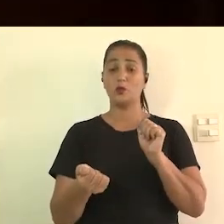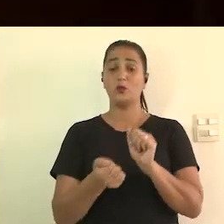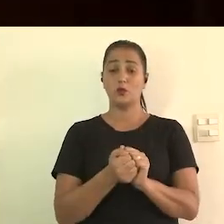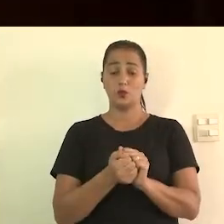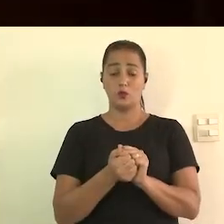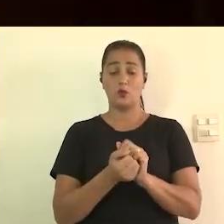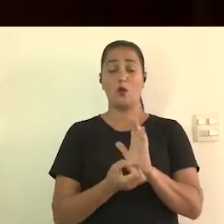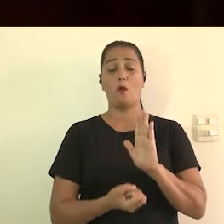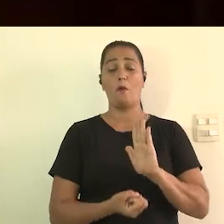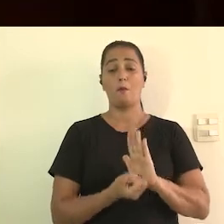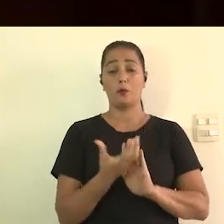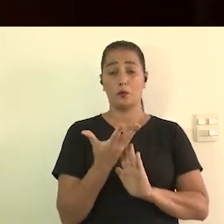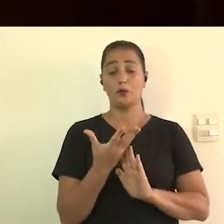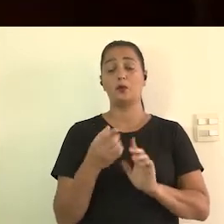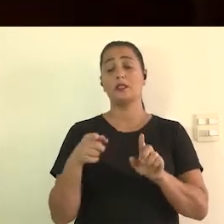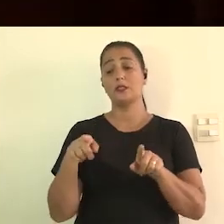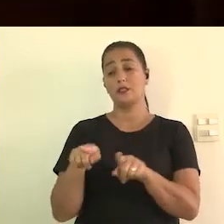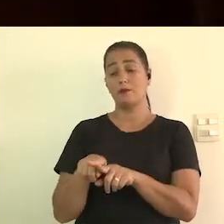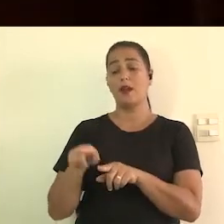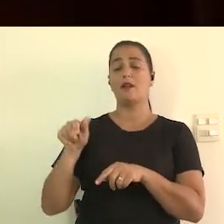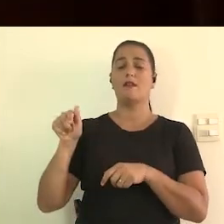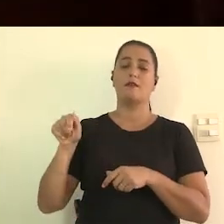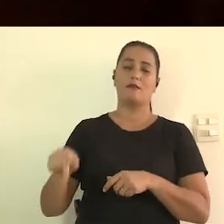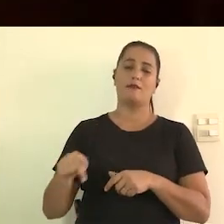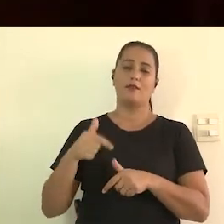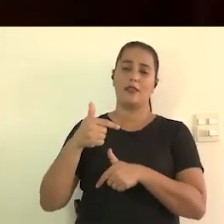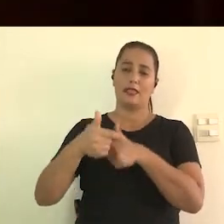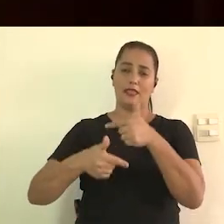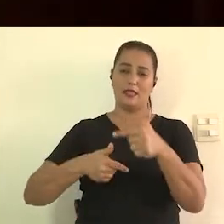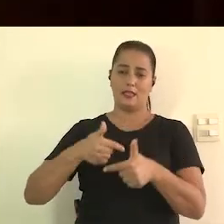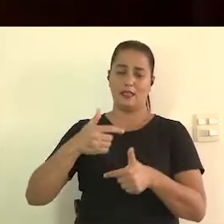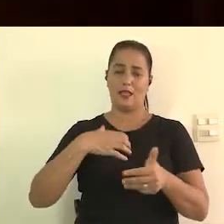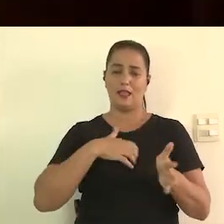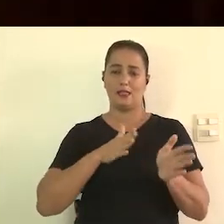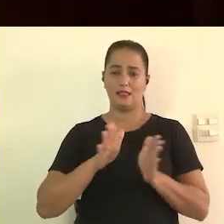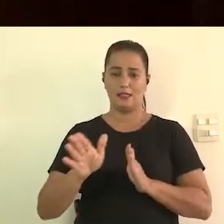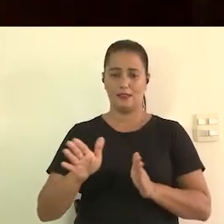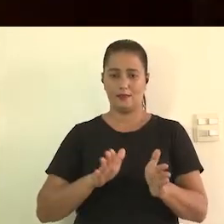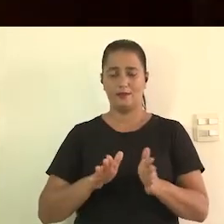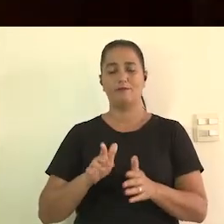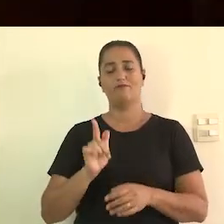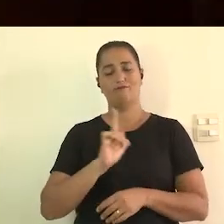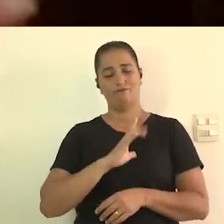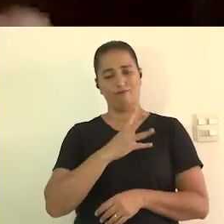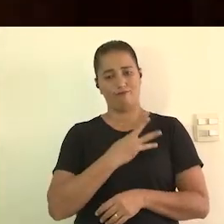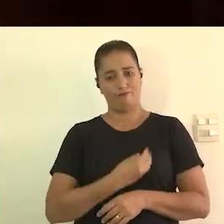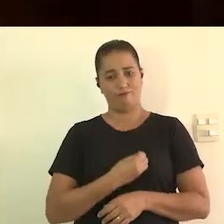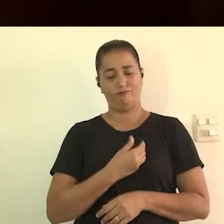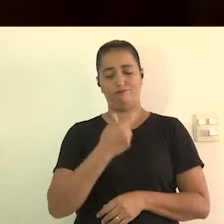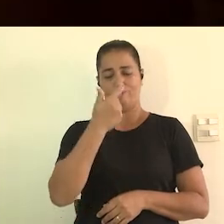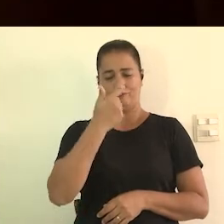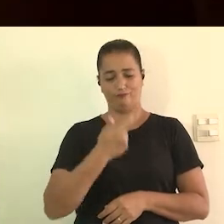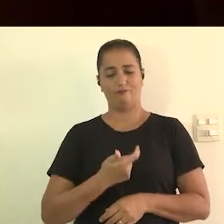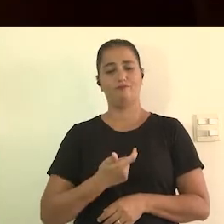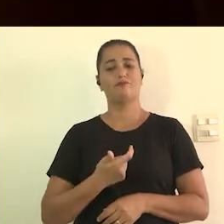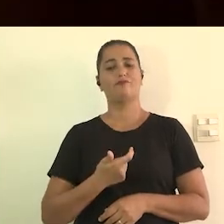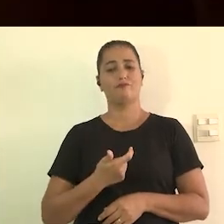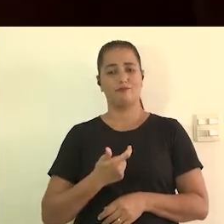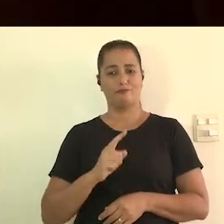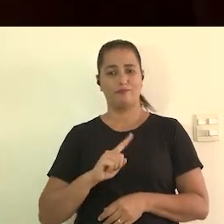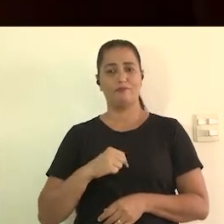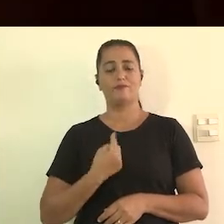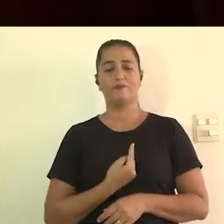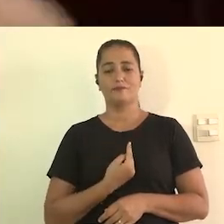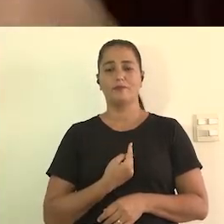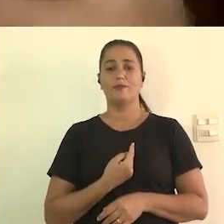os produtores e os trabalhadores da acessibilidade porque eles existem nós estamos aqui muitas vezes